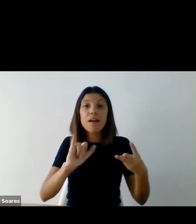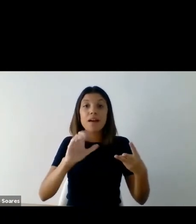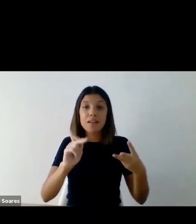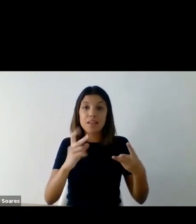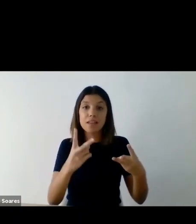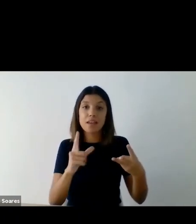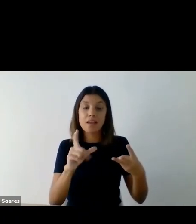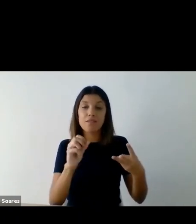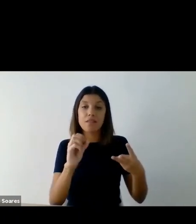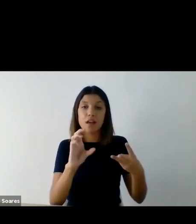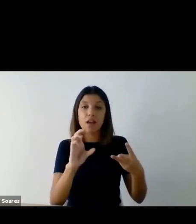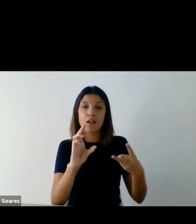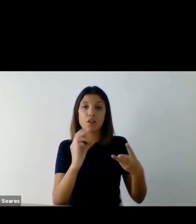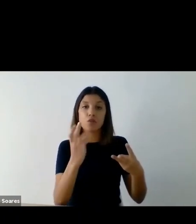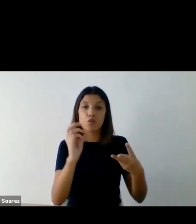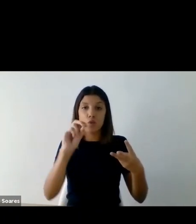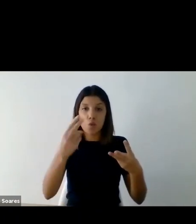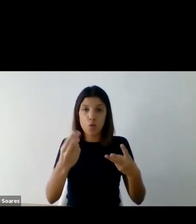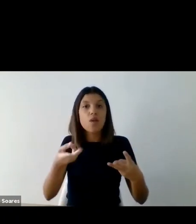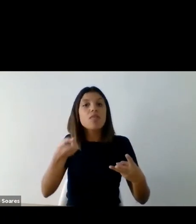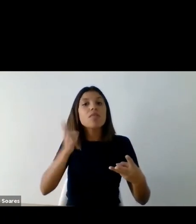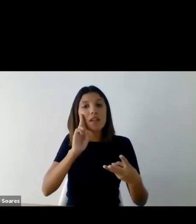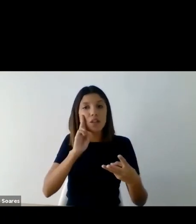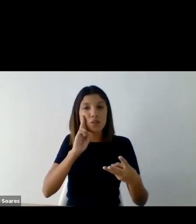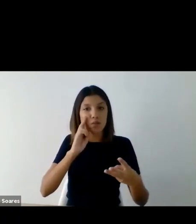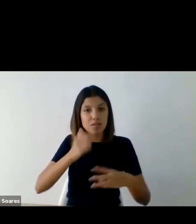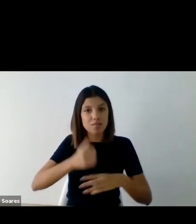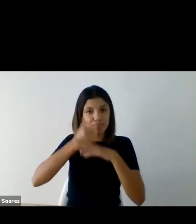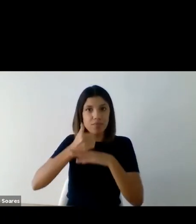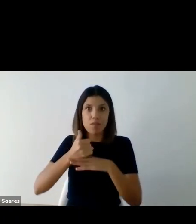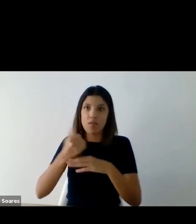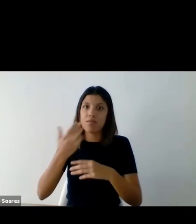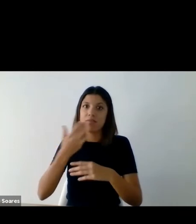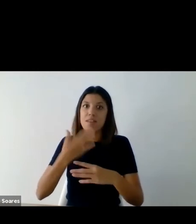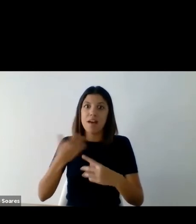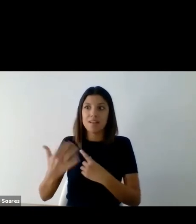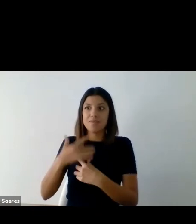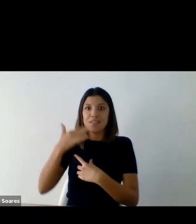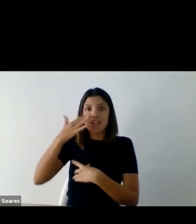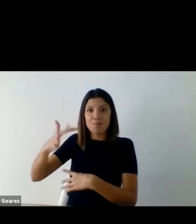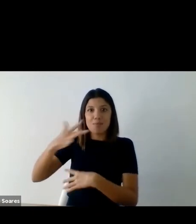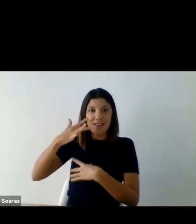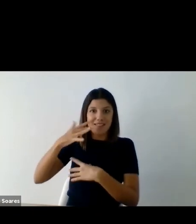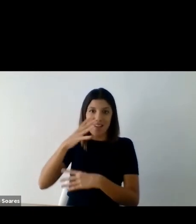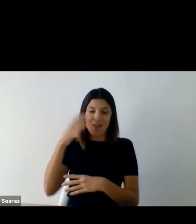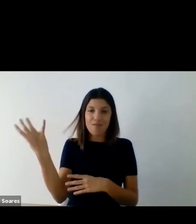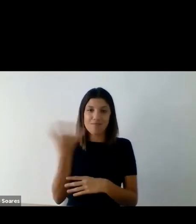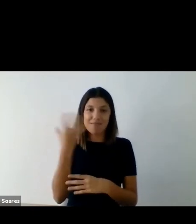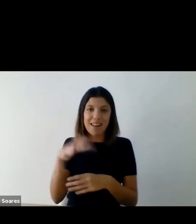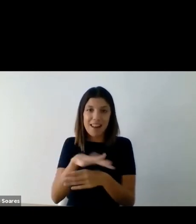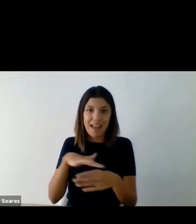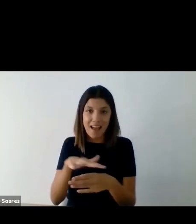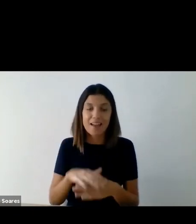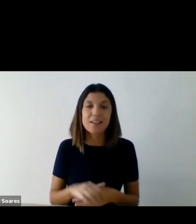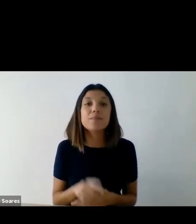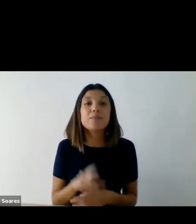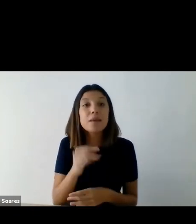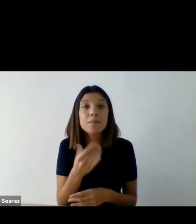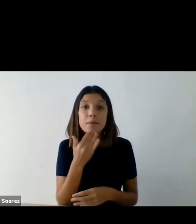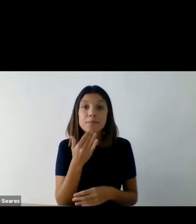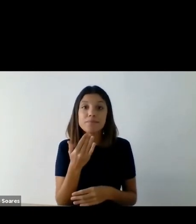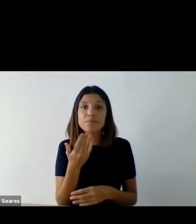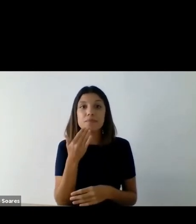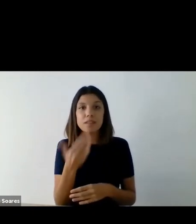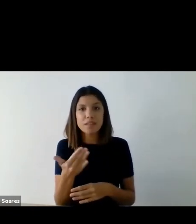Diretora Executiva da Associação, e uma inspiração nesta área. Quero agradecer também aos restantes elementos da Direção de Acesso Cultura, com os